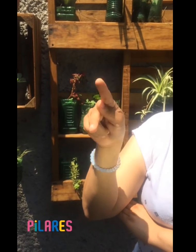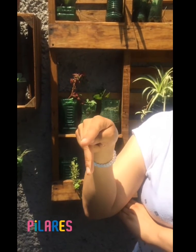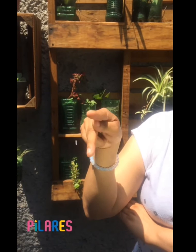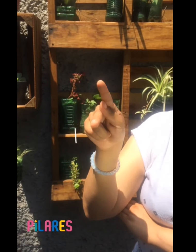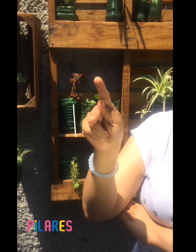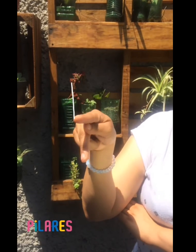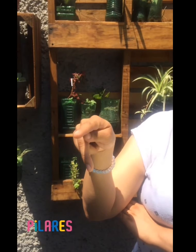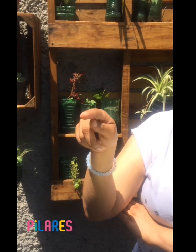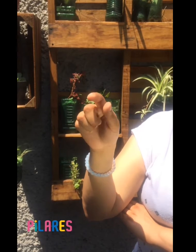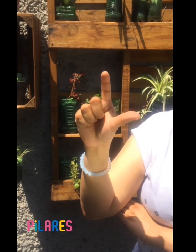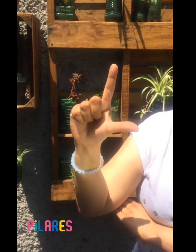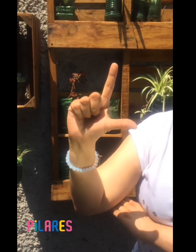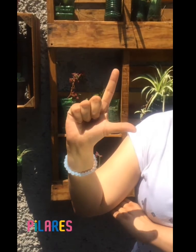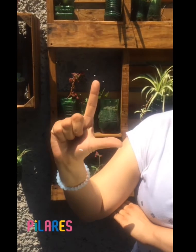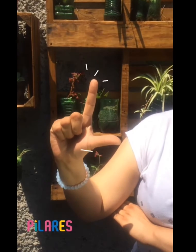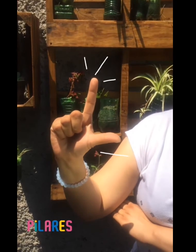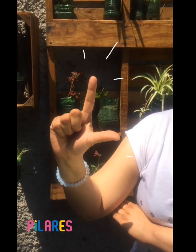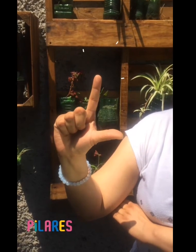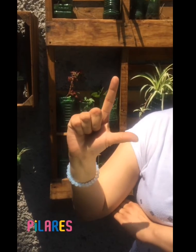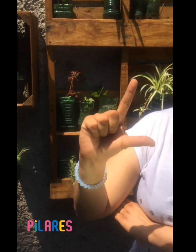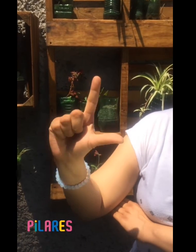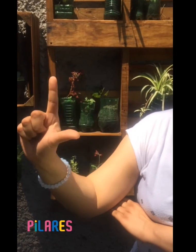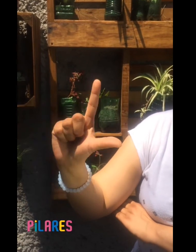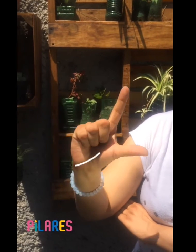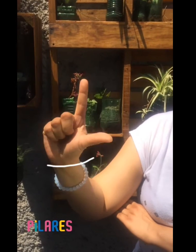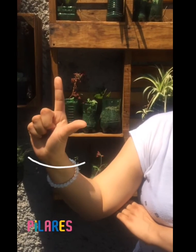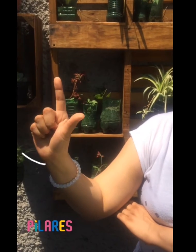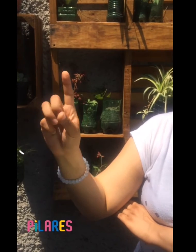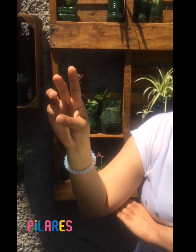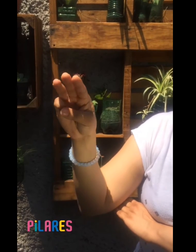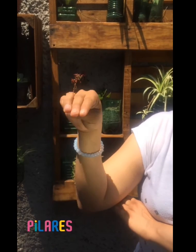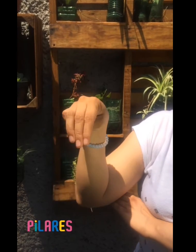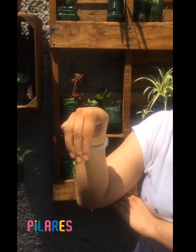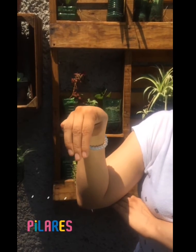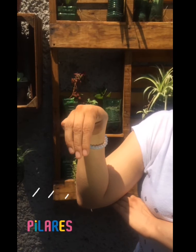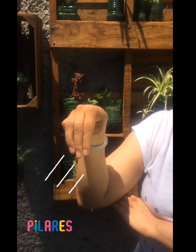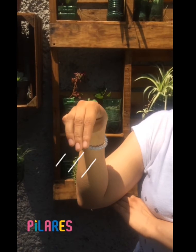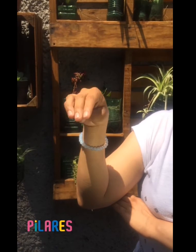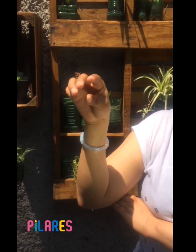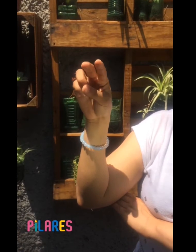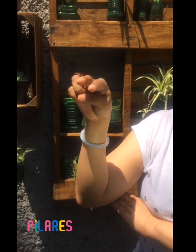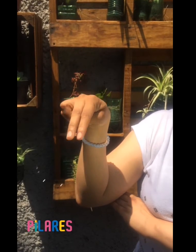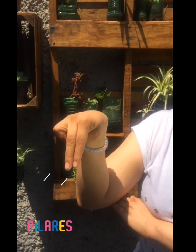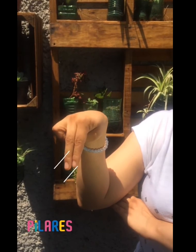L, L, M, N,